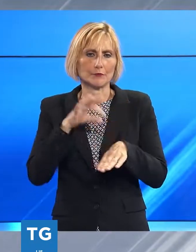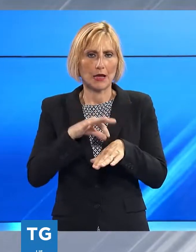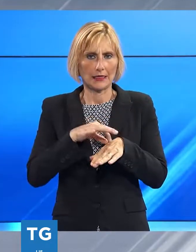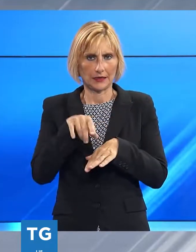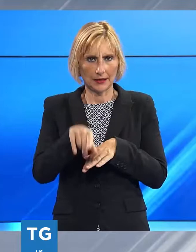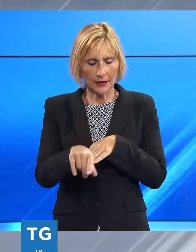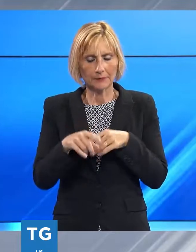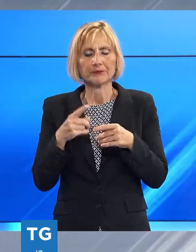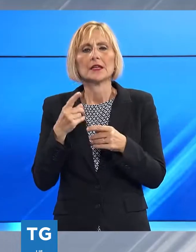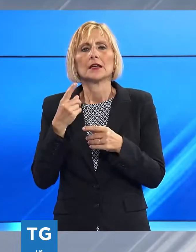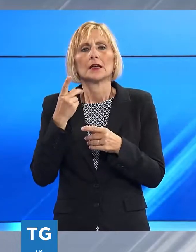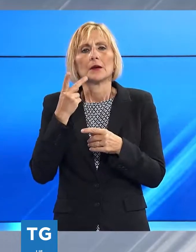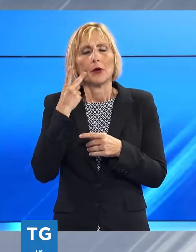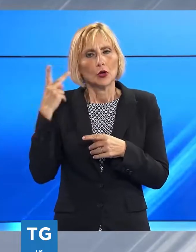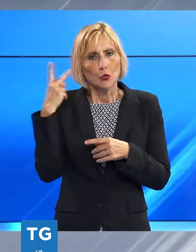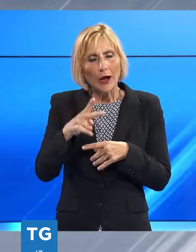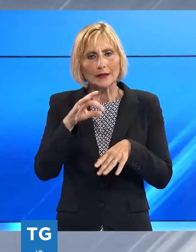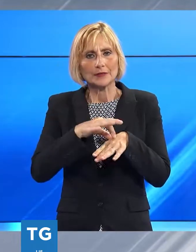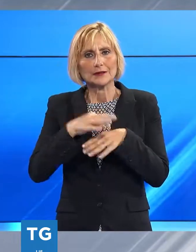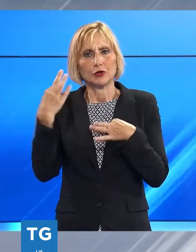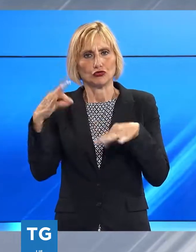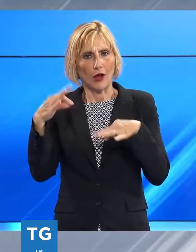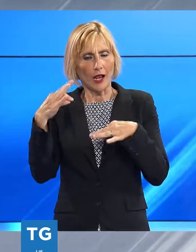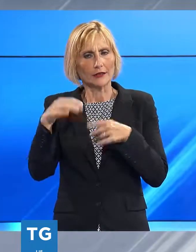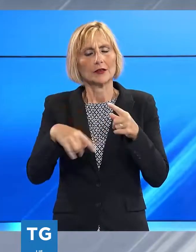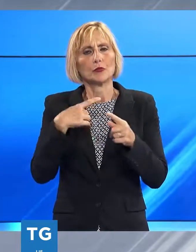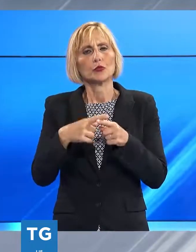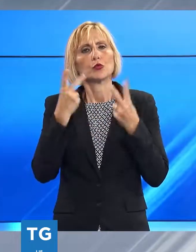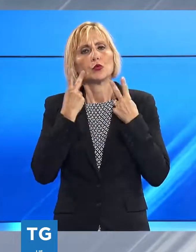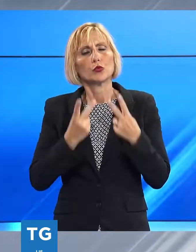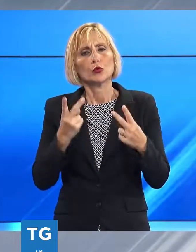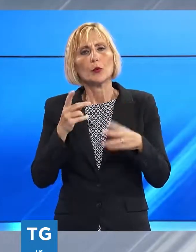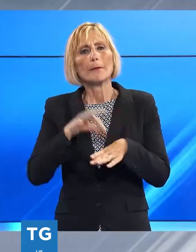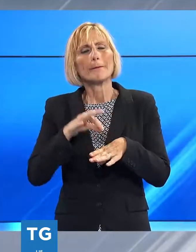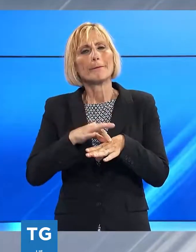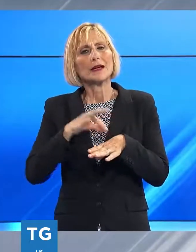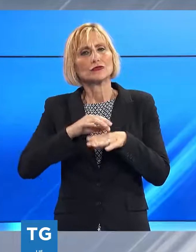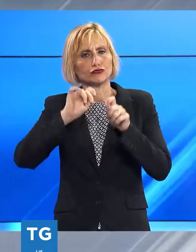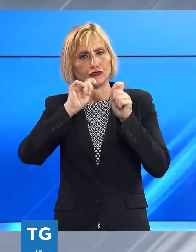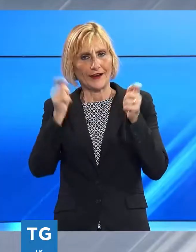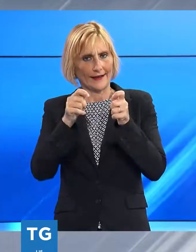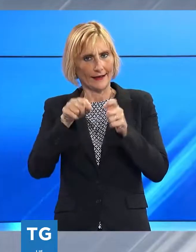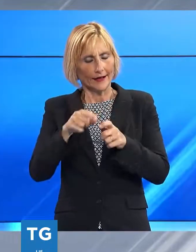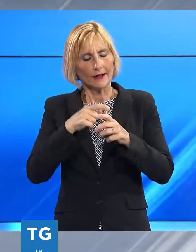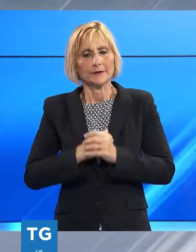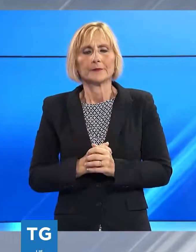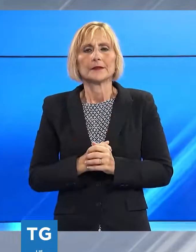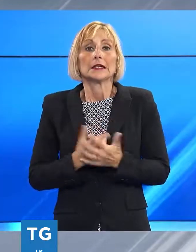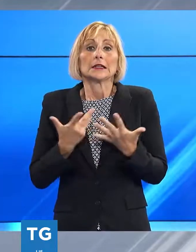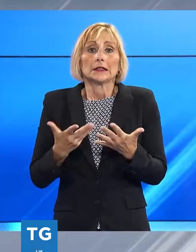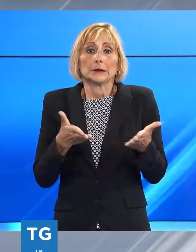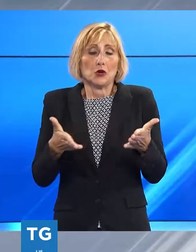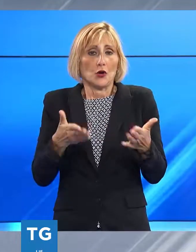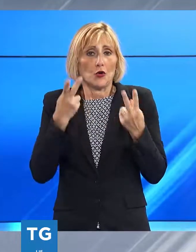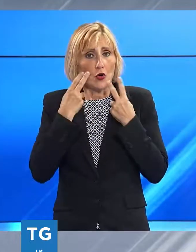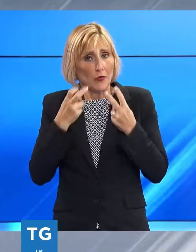la medicina specialistica sia per quello che riguarda anche la medicina generale per cui ora ci troviamo